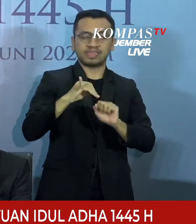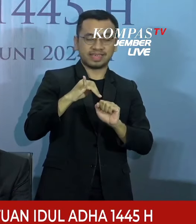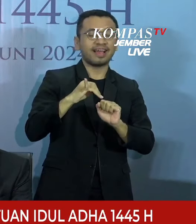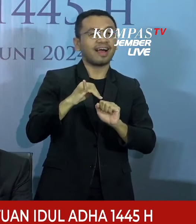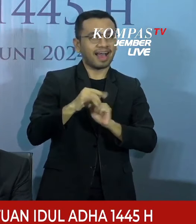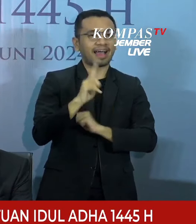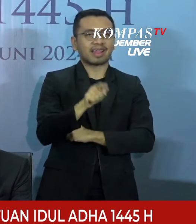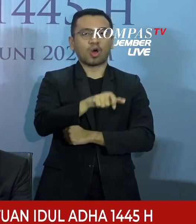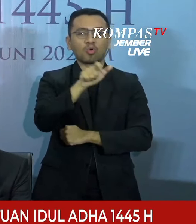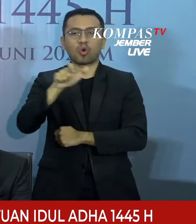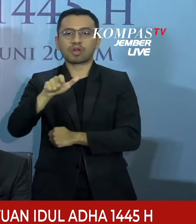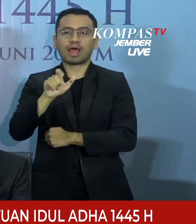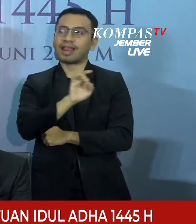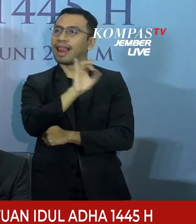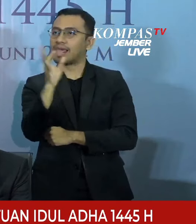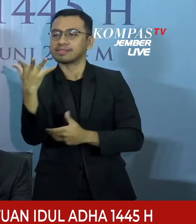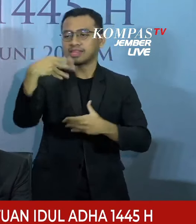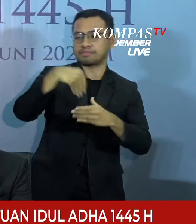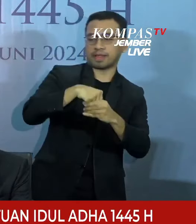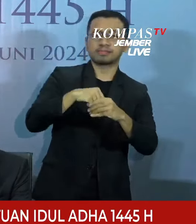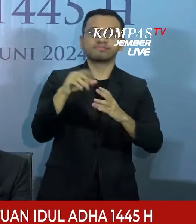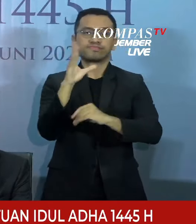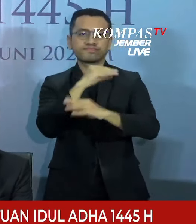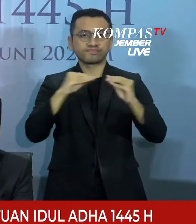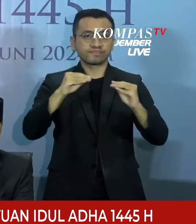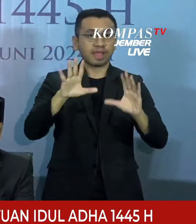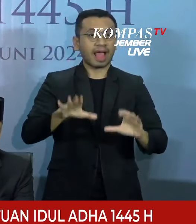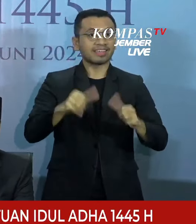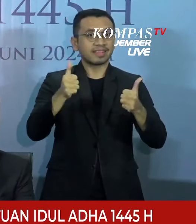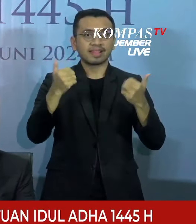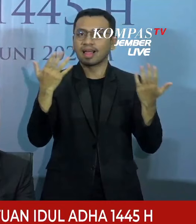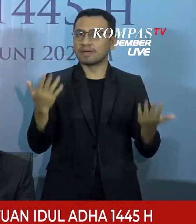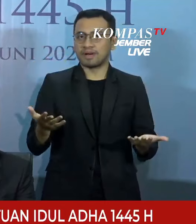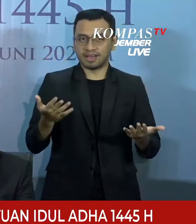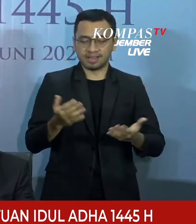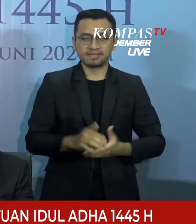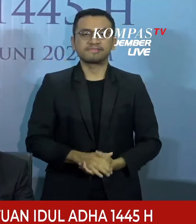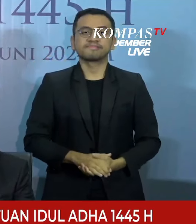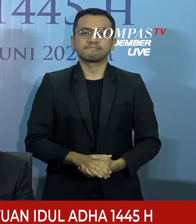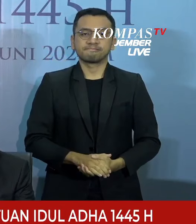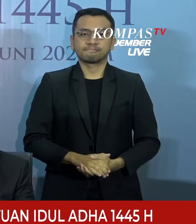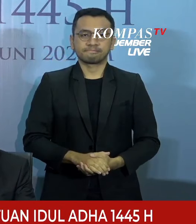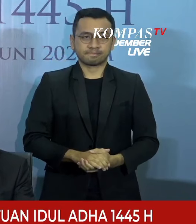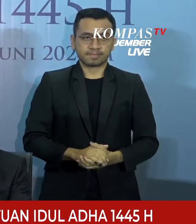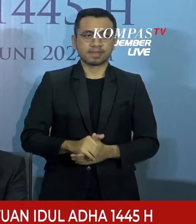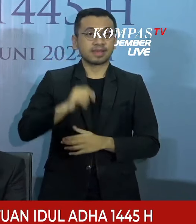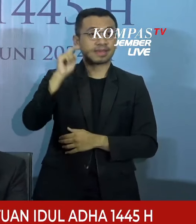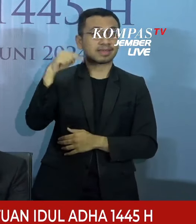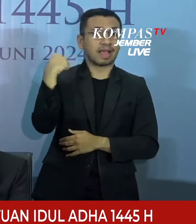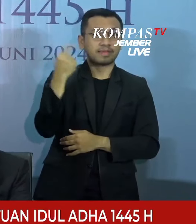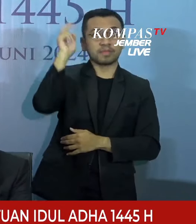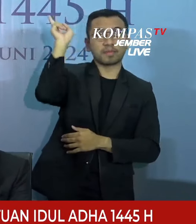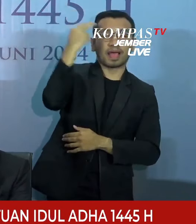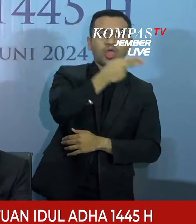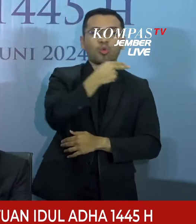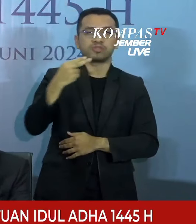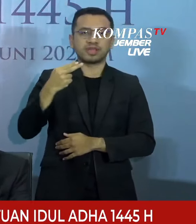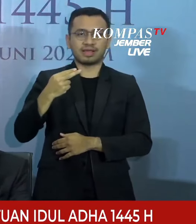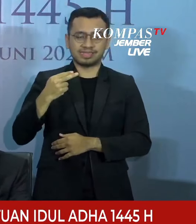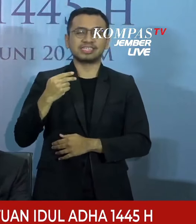yang hasilnya adalah sebagai berikut. Pertama, pemerintah Indonesia melalui Kementerian Agama